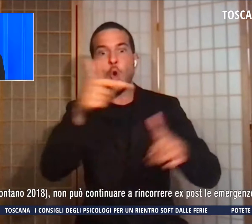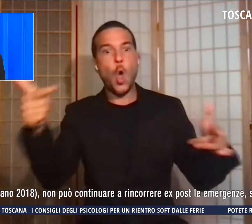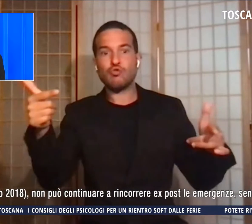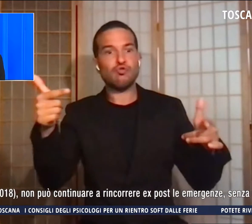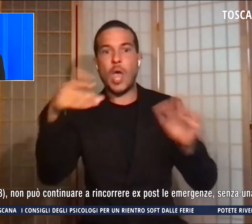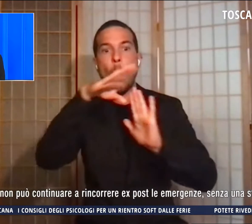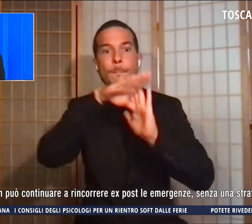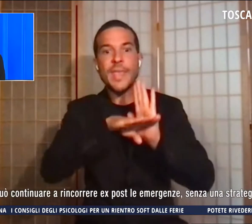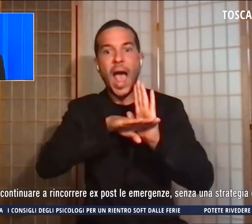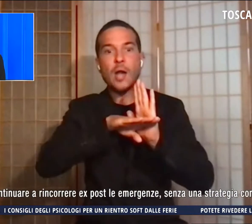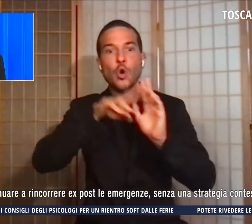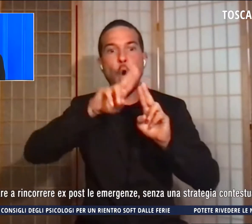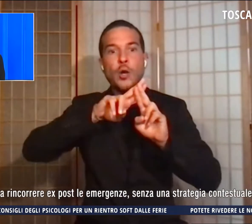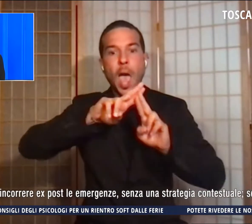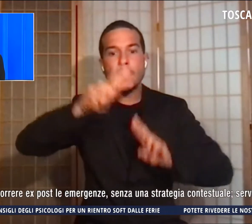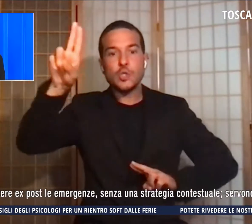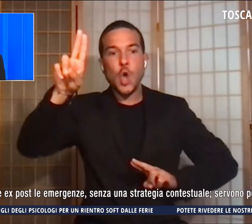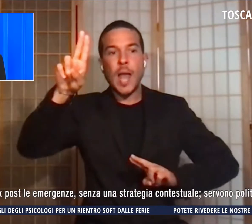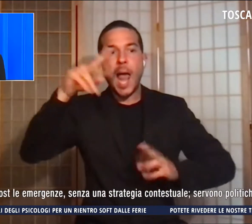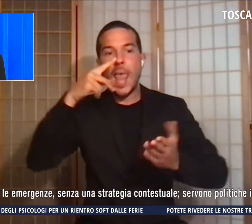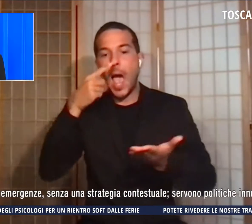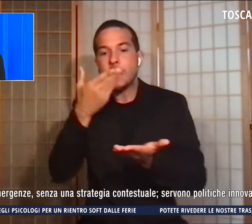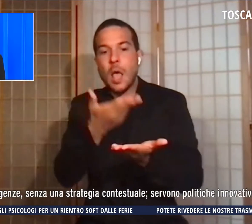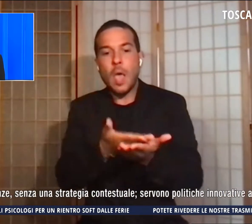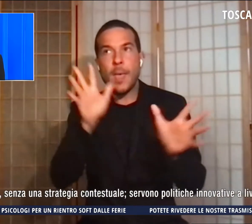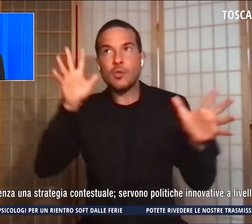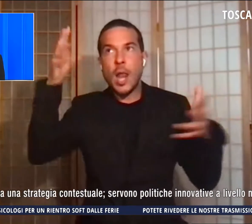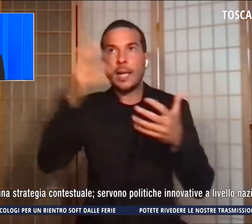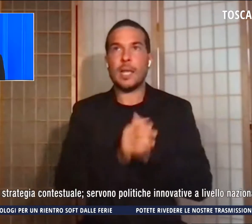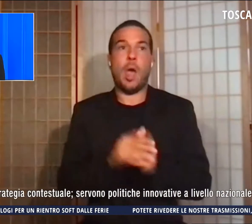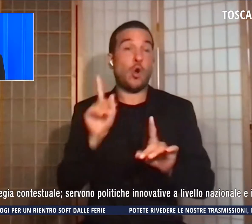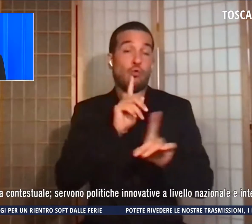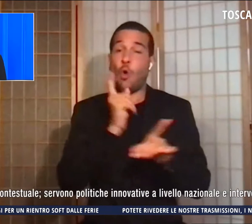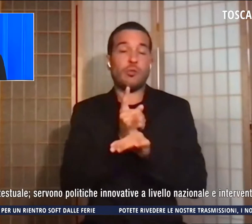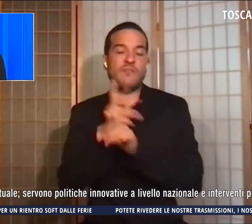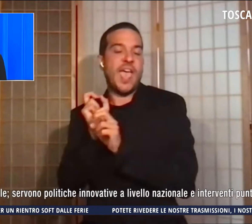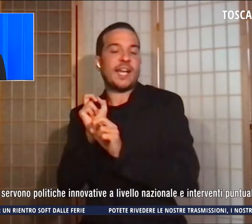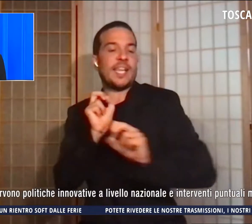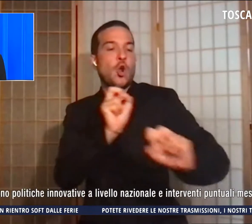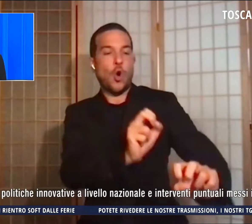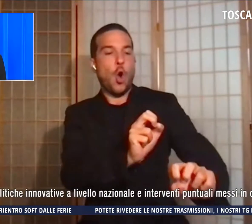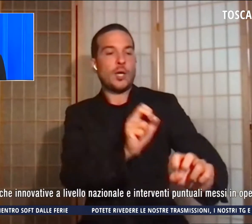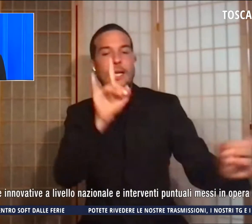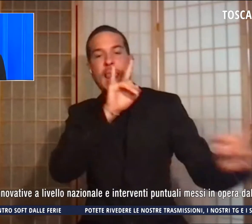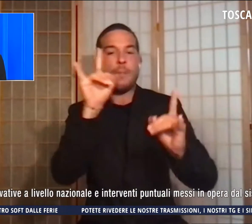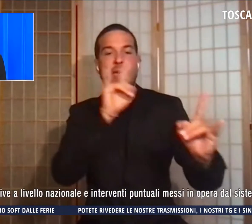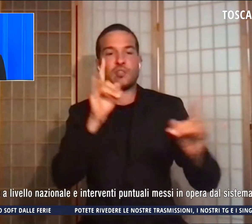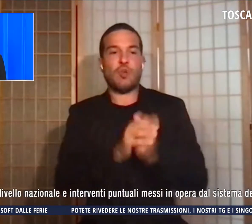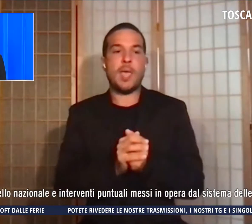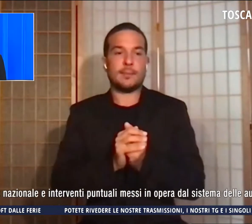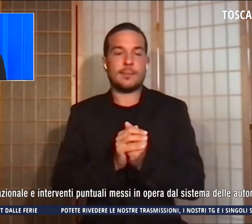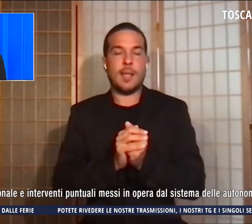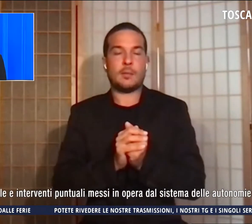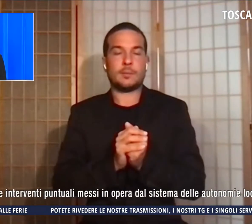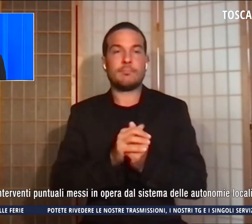continuare a rincorrere le emergenze senza una strategia contestuale. Servono politiche